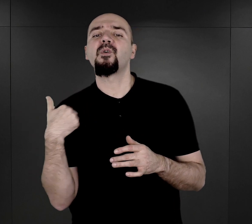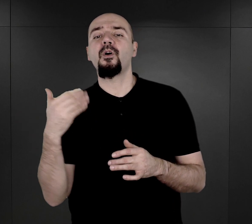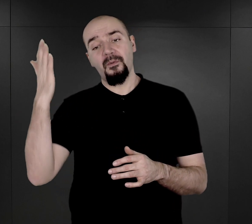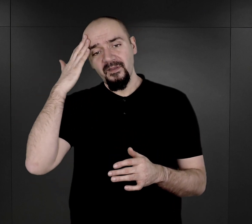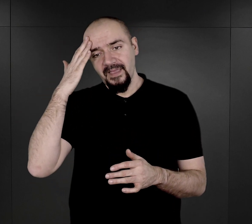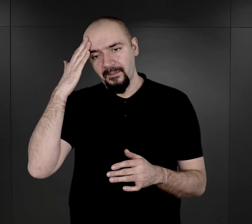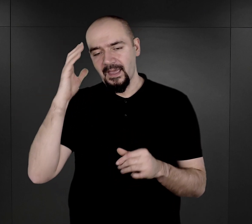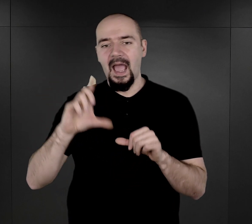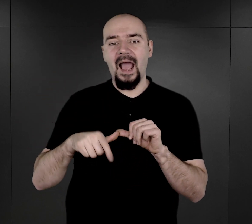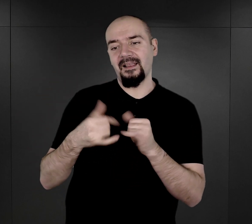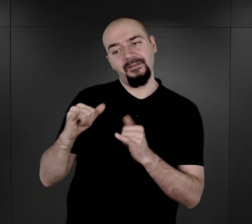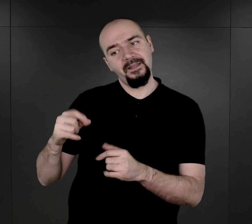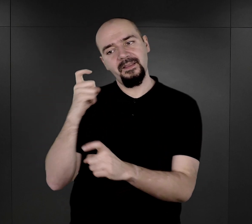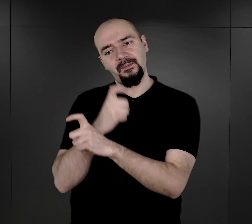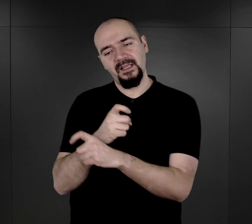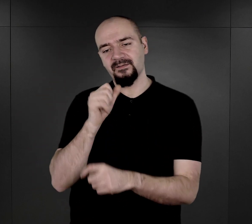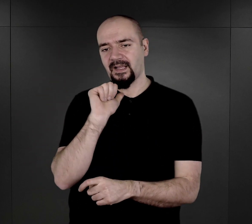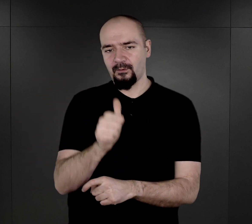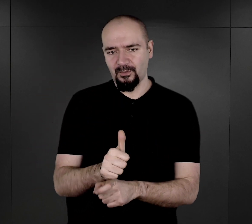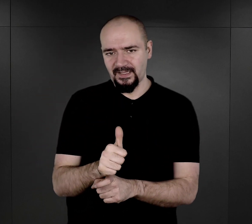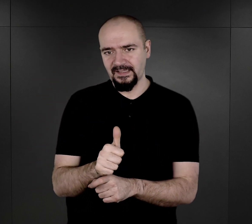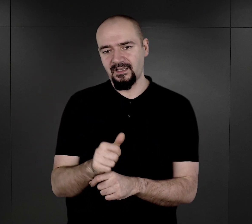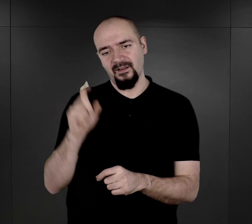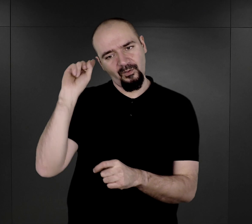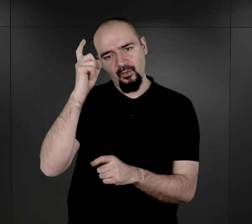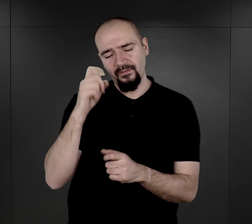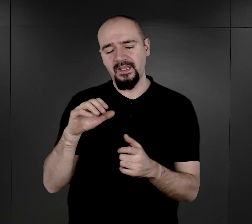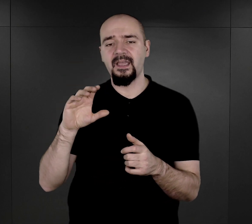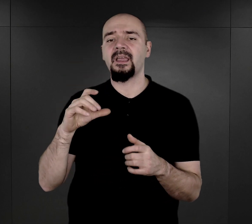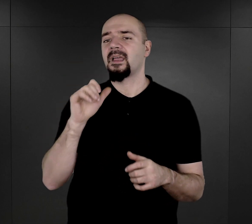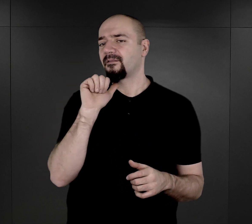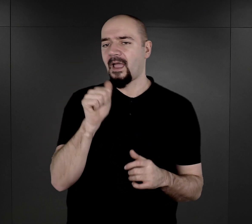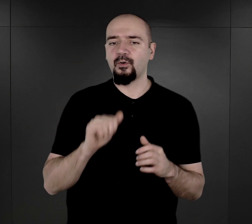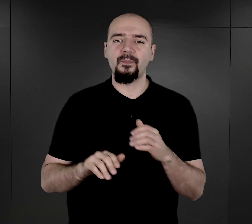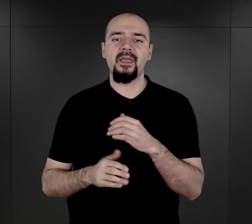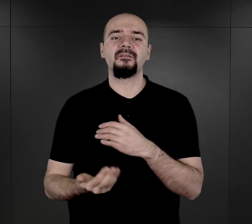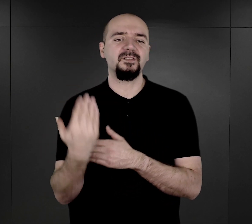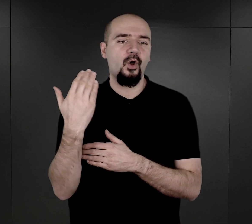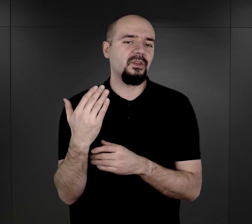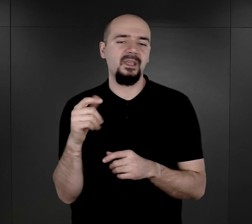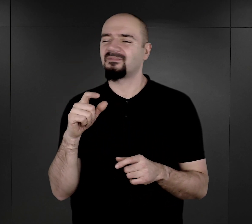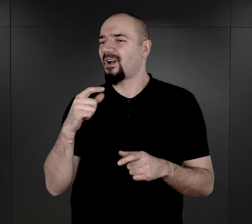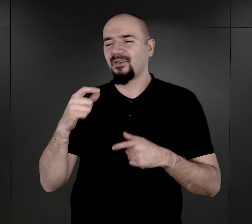w innych krajach europejskich, szczególnie na terenie Europy Wschodniej, prowadzili tradycyjny tryb życia,